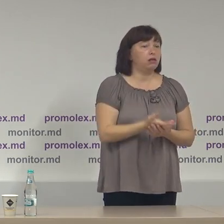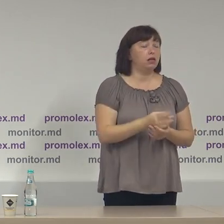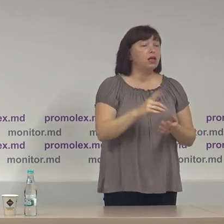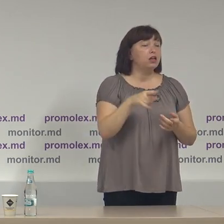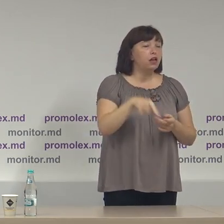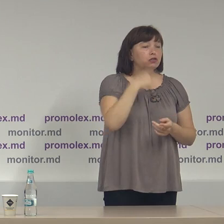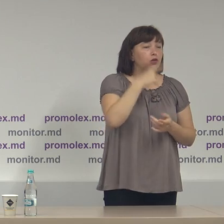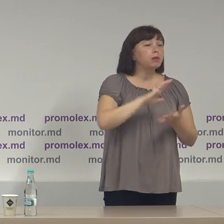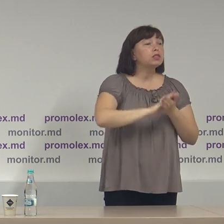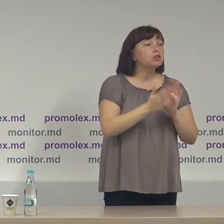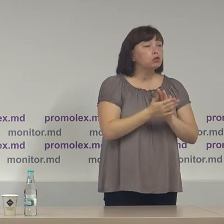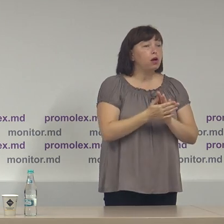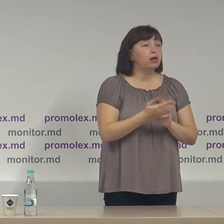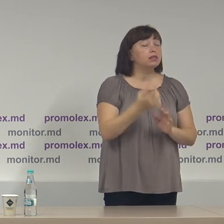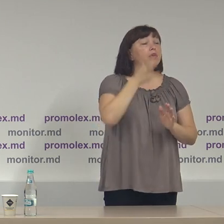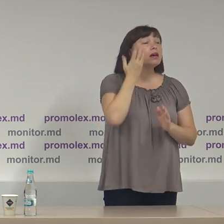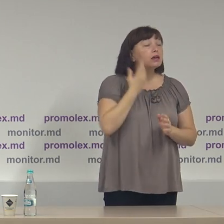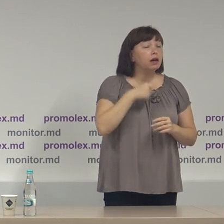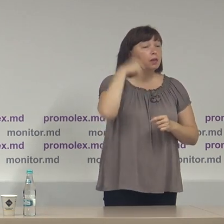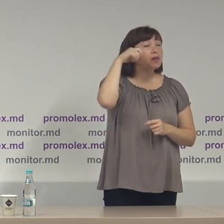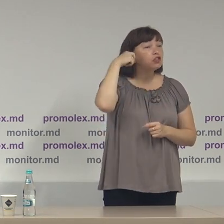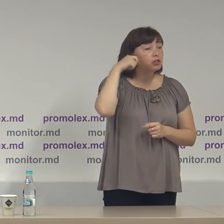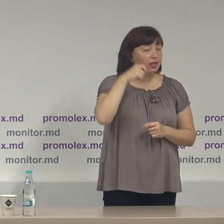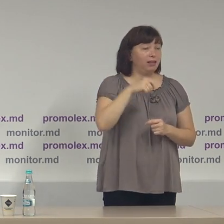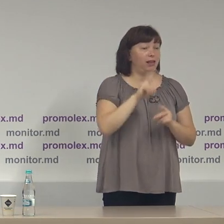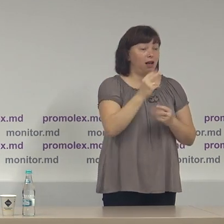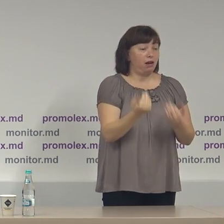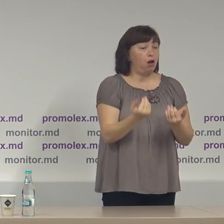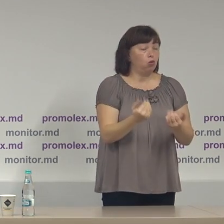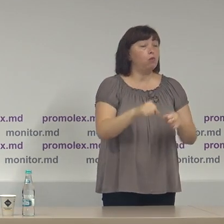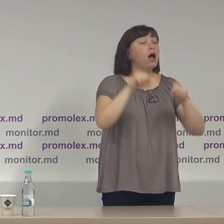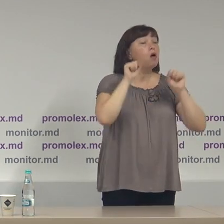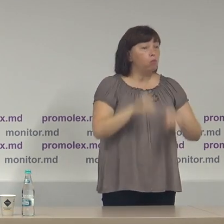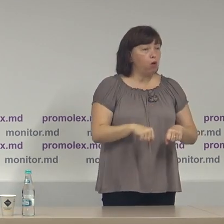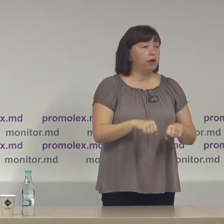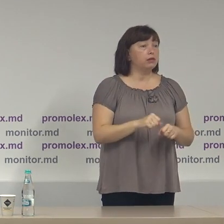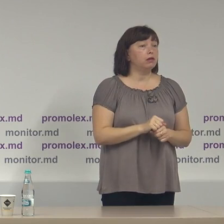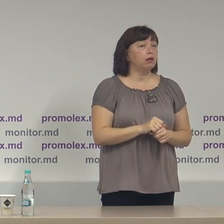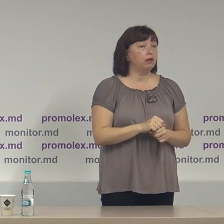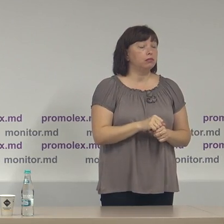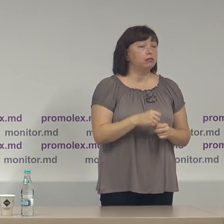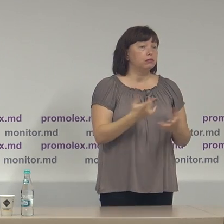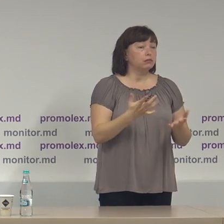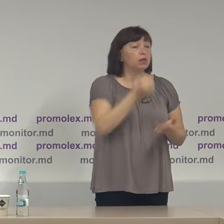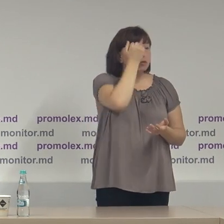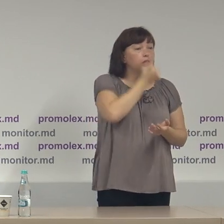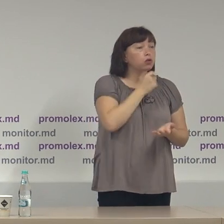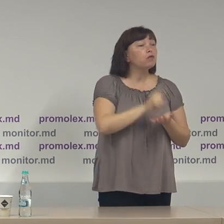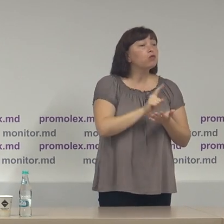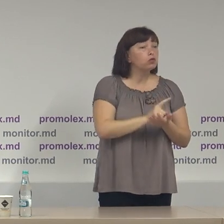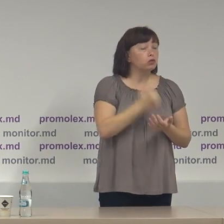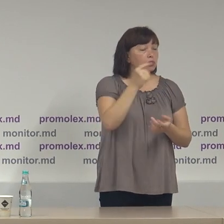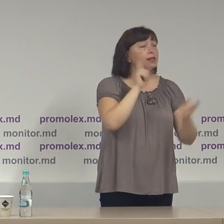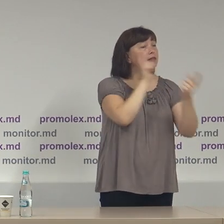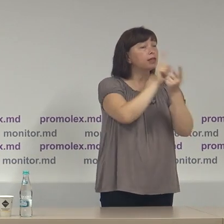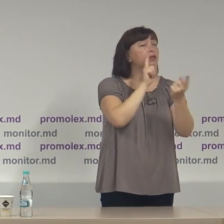situații în care președintele în exercițiu poate datorită funcțiilor sale să se